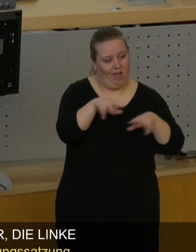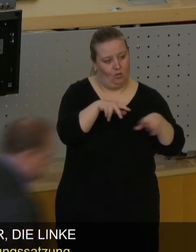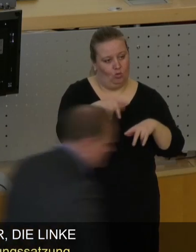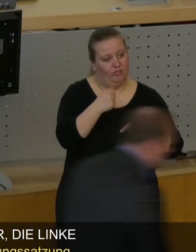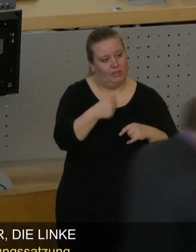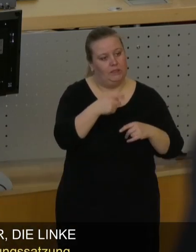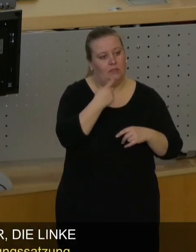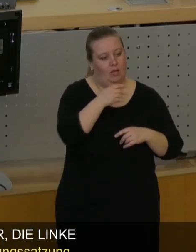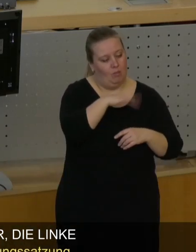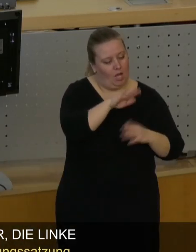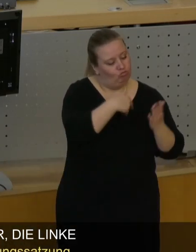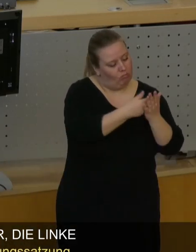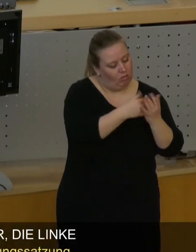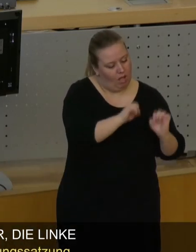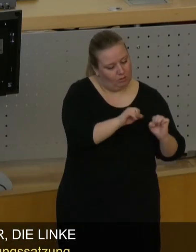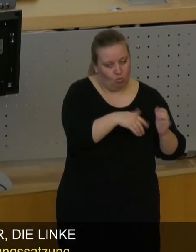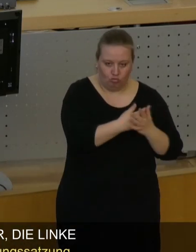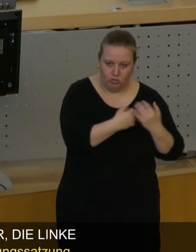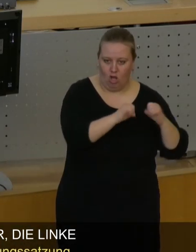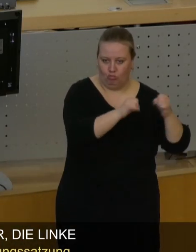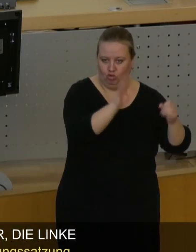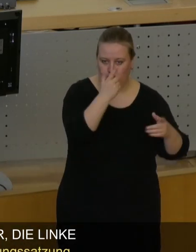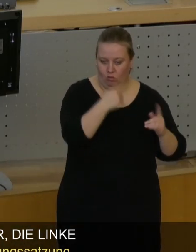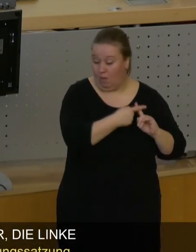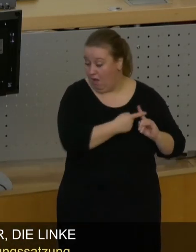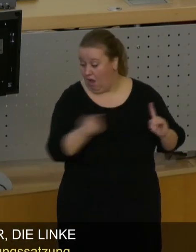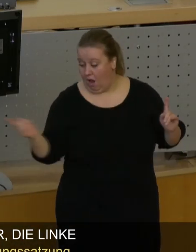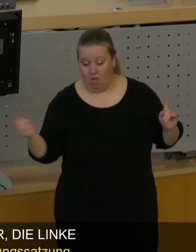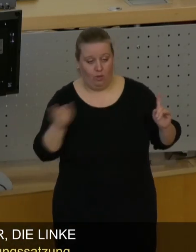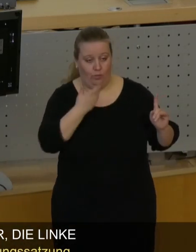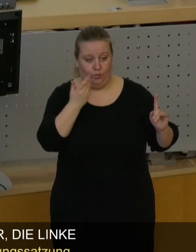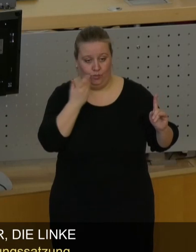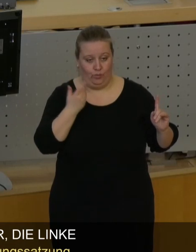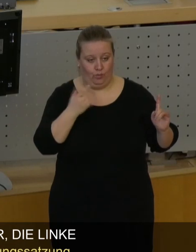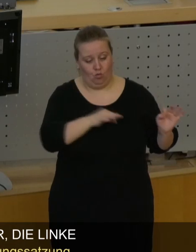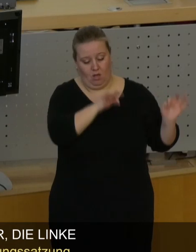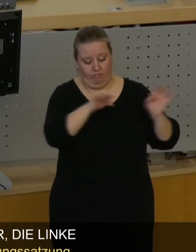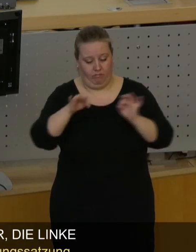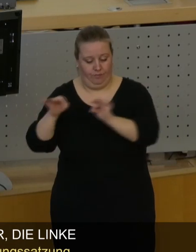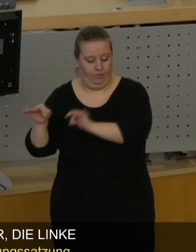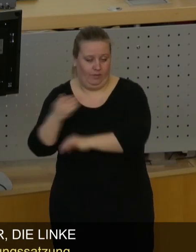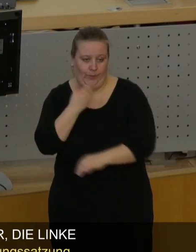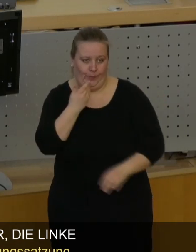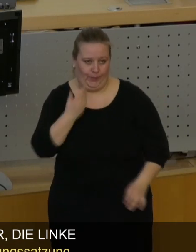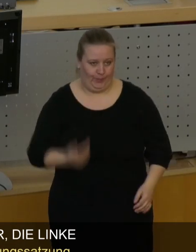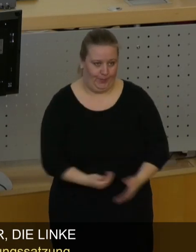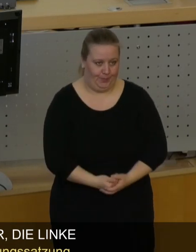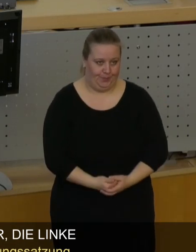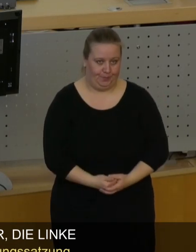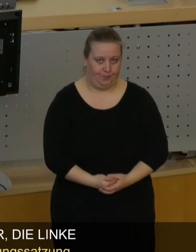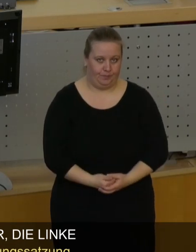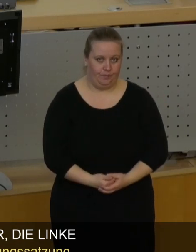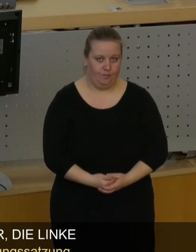Fachbereichen das vielleicht sozusagen schon sehr engagiert tut, aber die Erfahrung vielleicht eben nicht an andere Fachbereiche weitergeben kann.